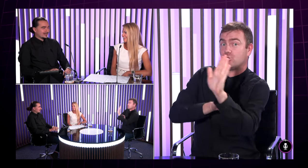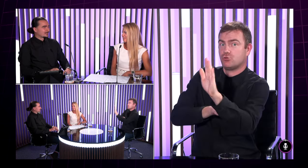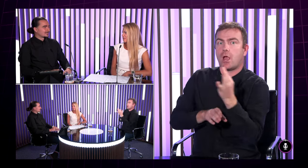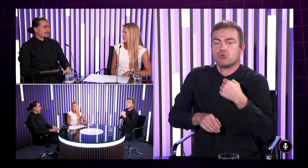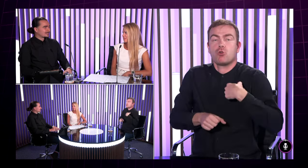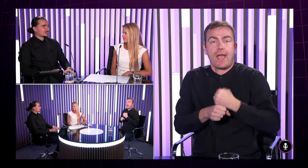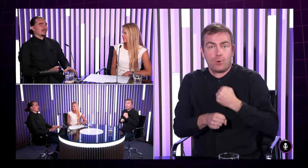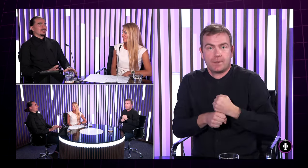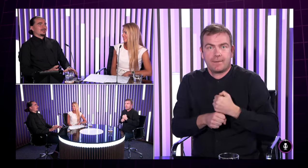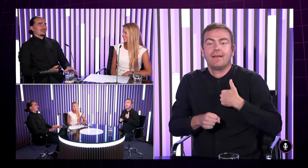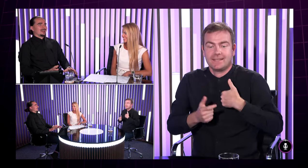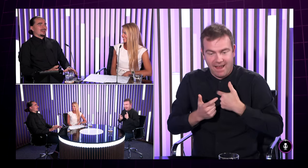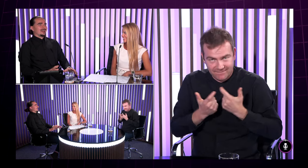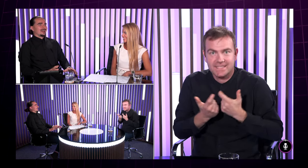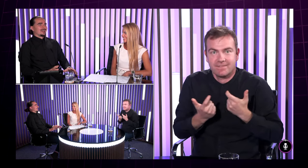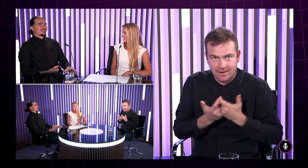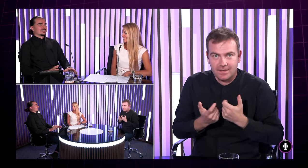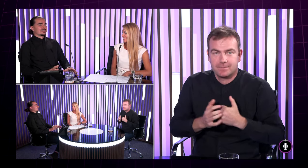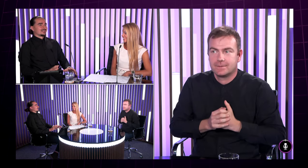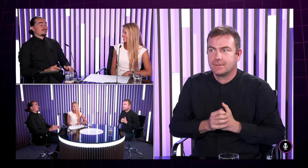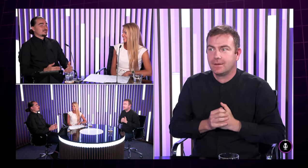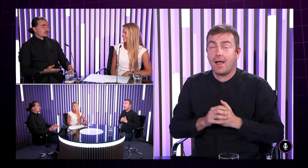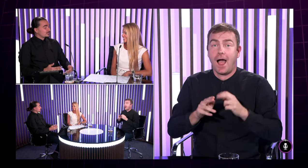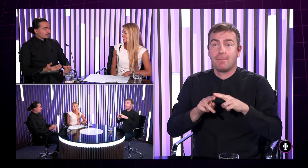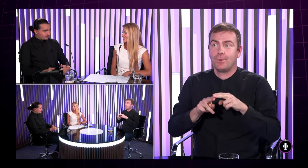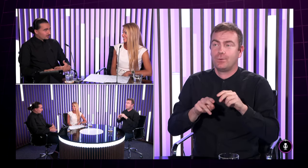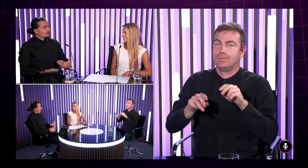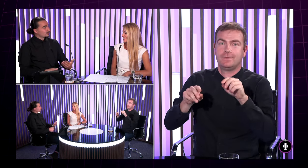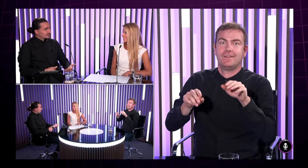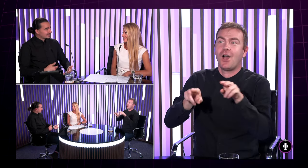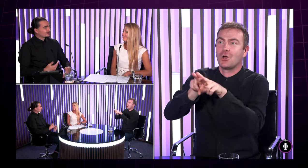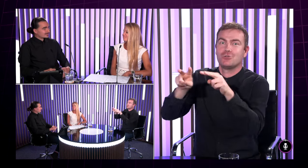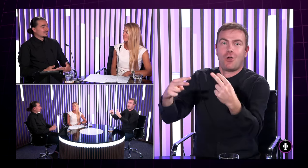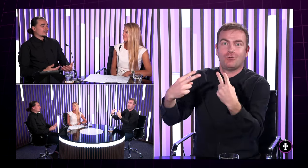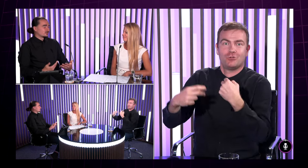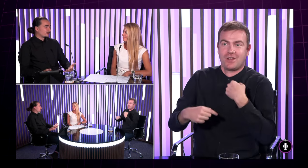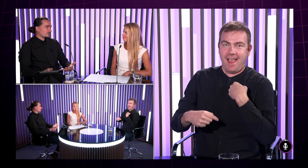toto dieťa iba teraz tá reakcia že a teraz vysvetlíš že nie to v poriadku